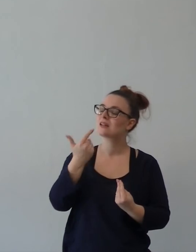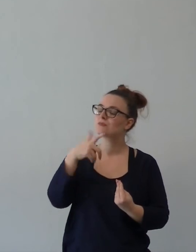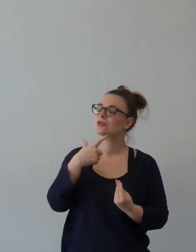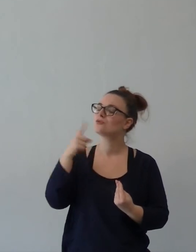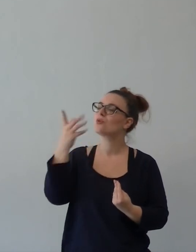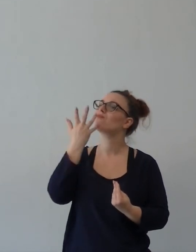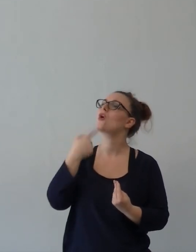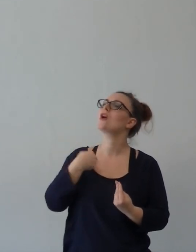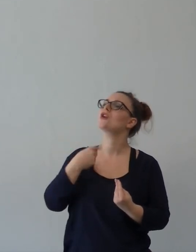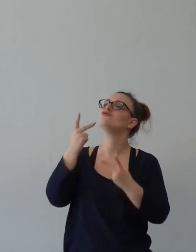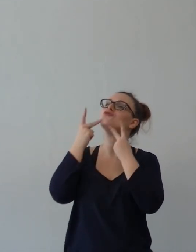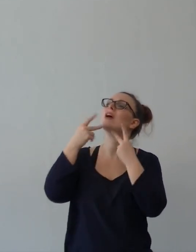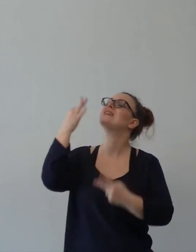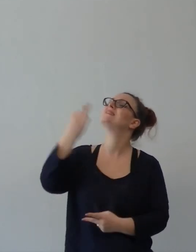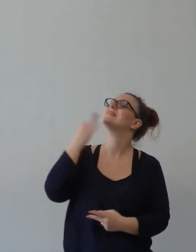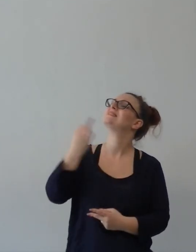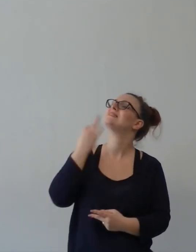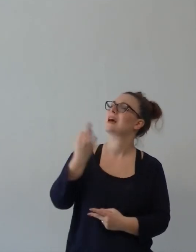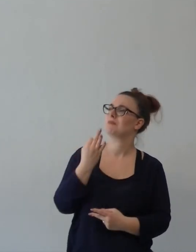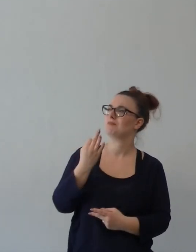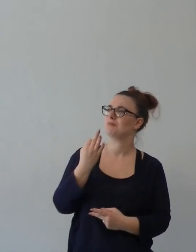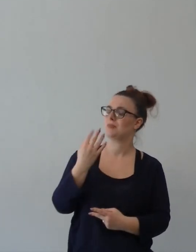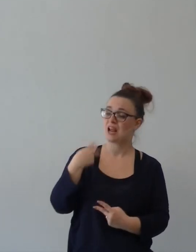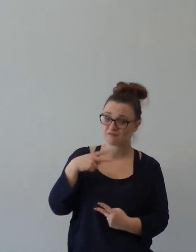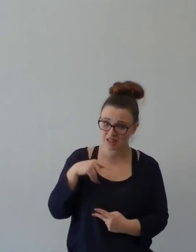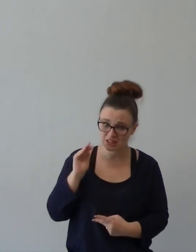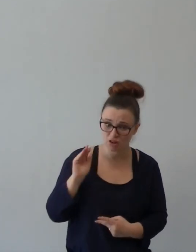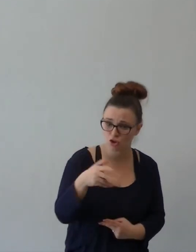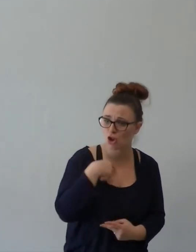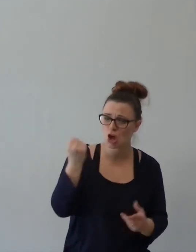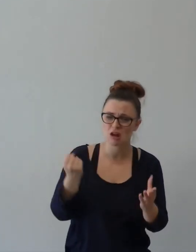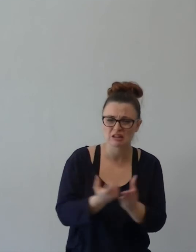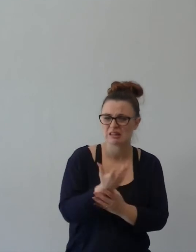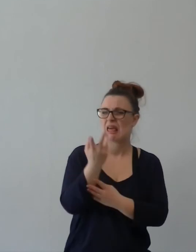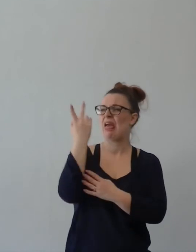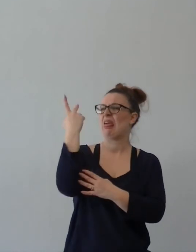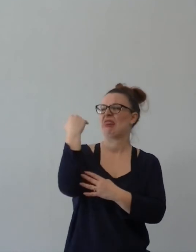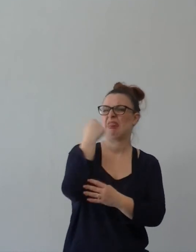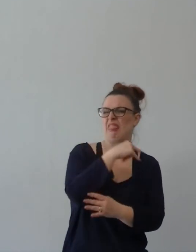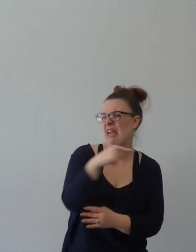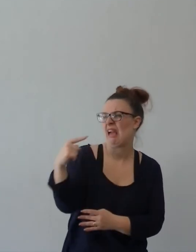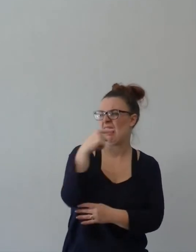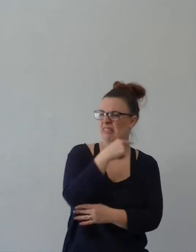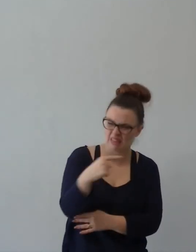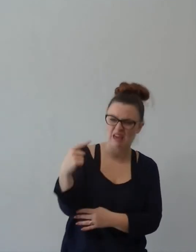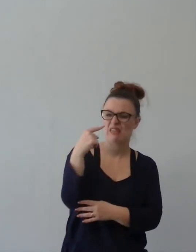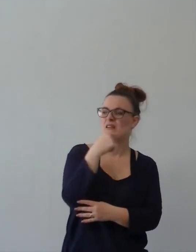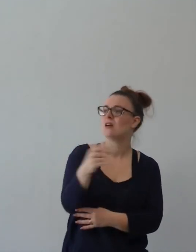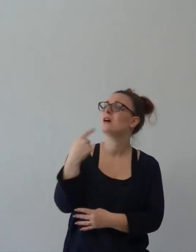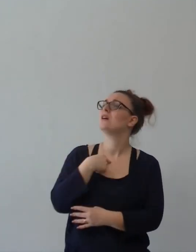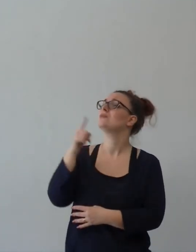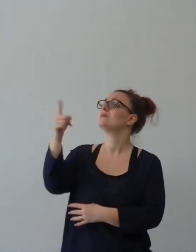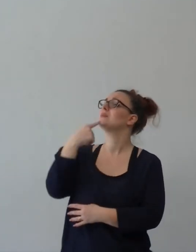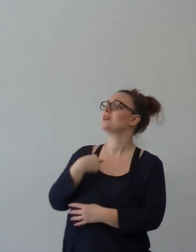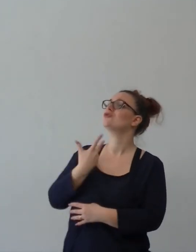Anche quando soffriamo, anche quando non siamo felici, anche quando non abbiamo una vita particolarmente felice, noi possiamo nomorare